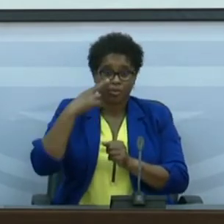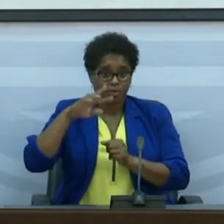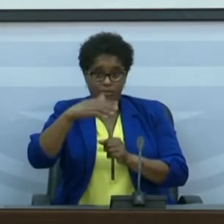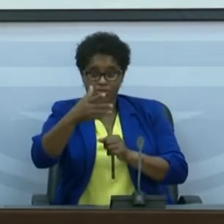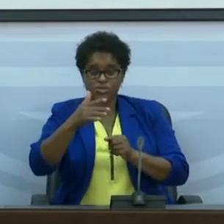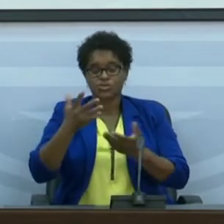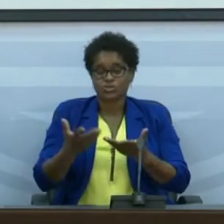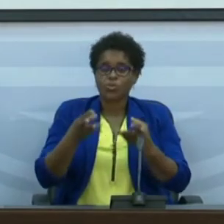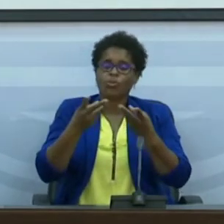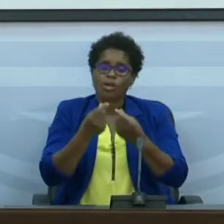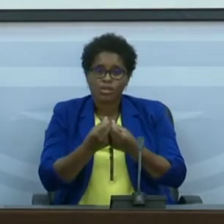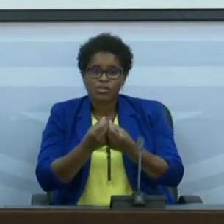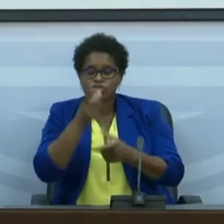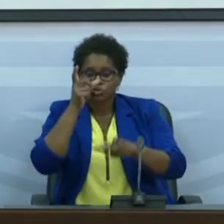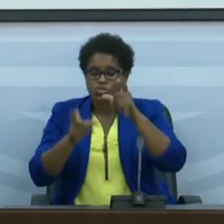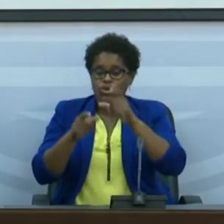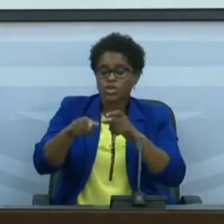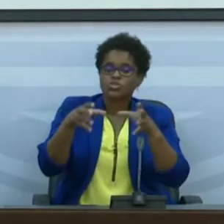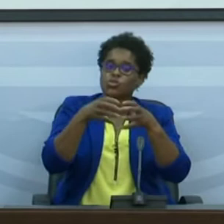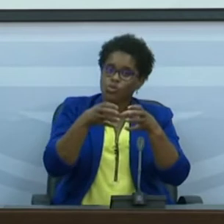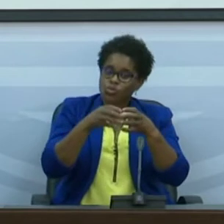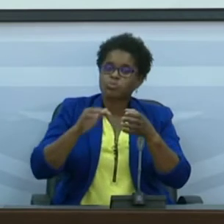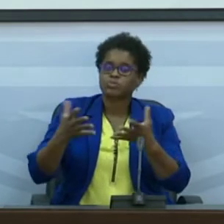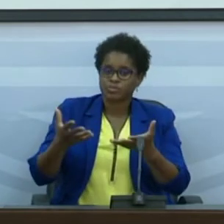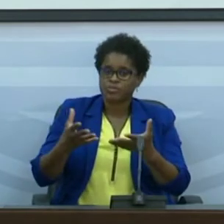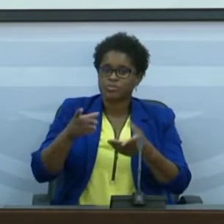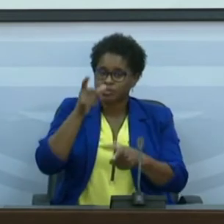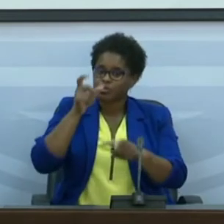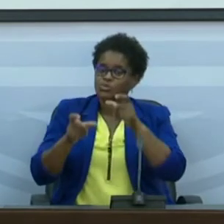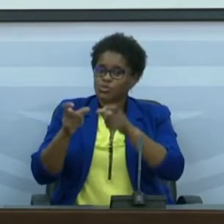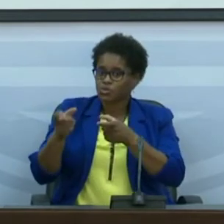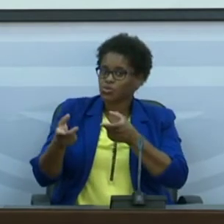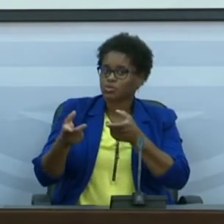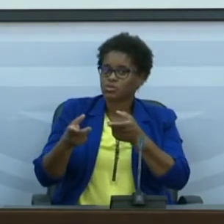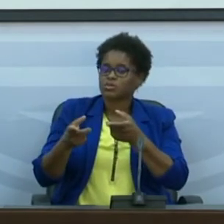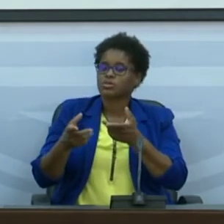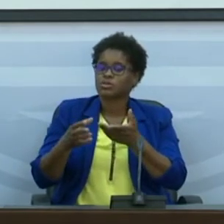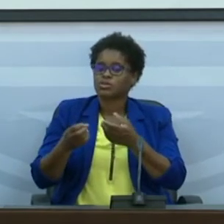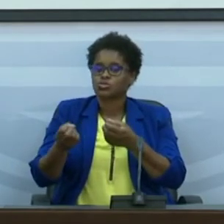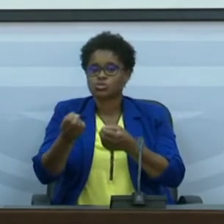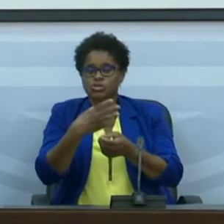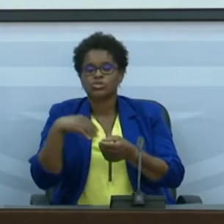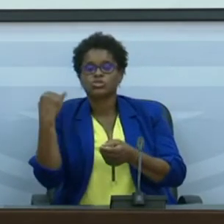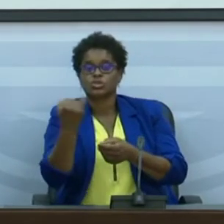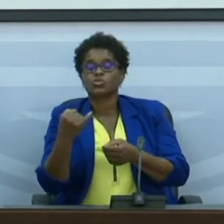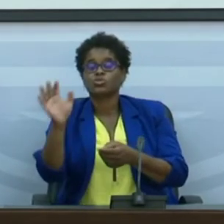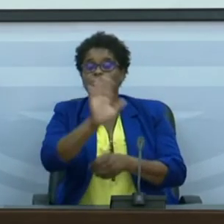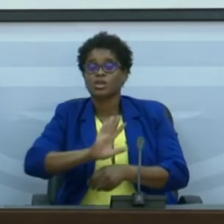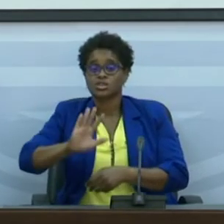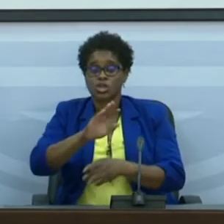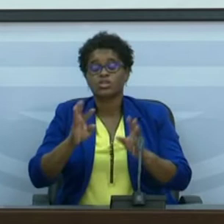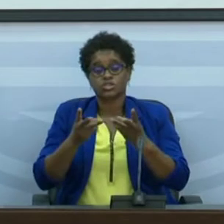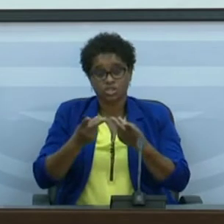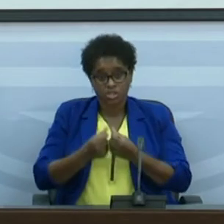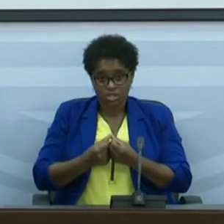na estimativa de pessoas desse grupo etário nas projeções do Instituto Nacional de Estatística